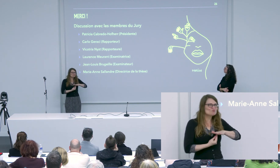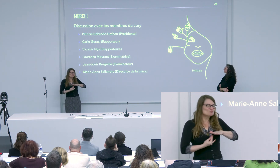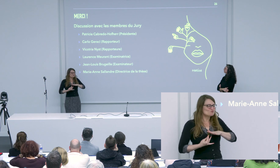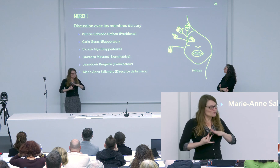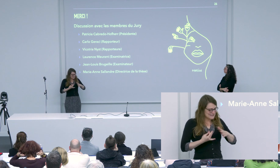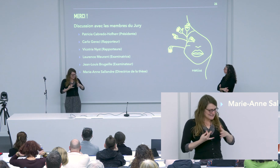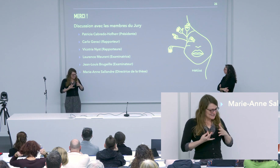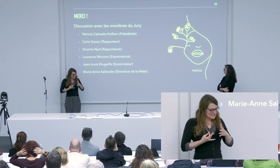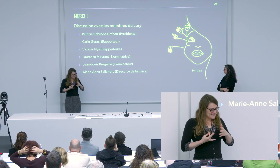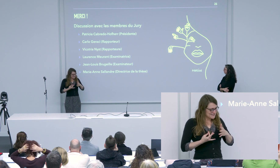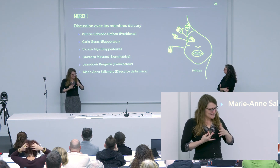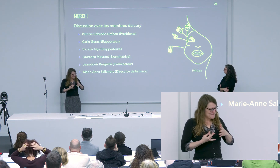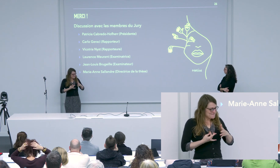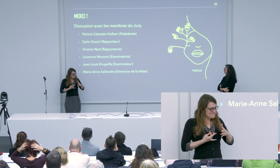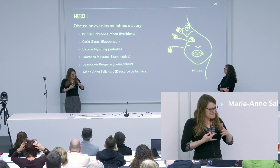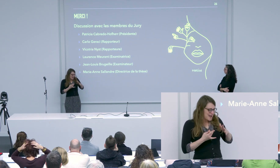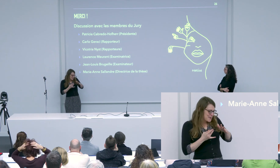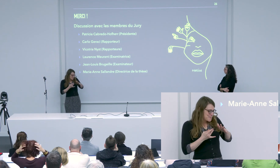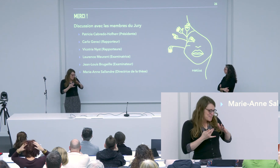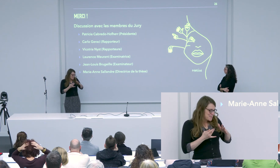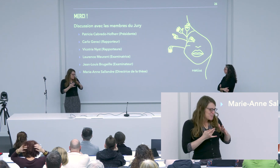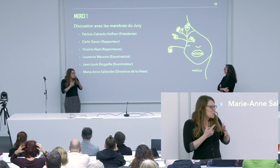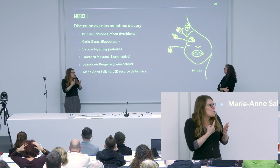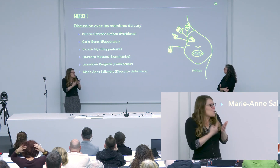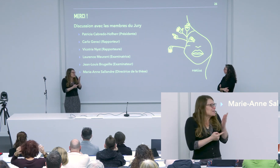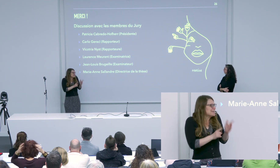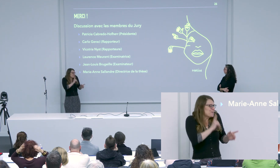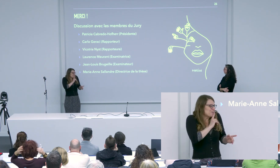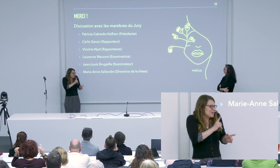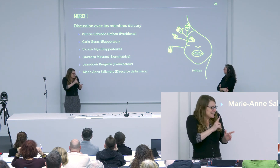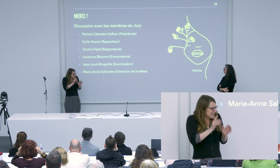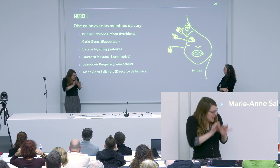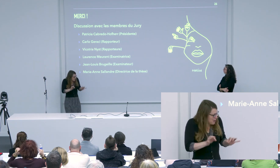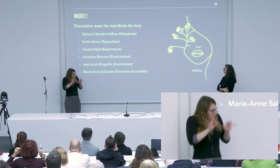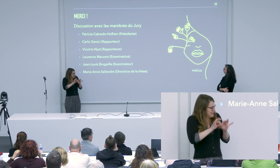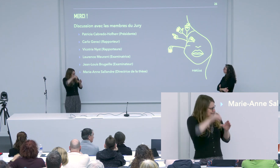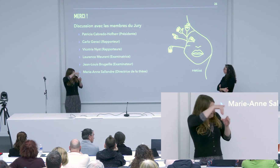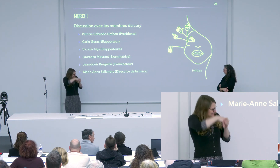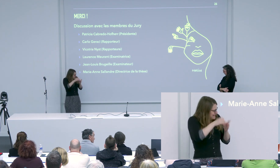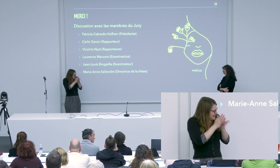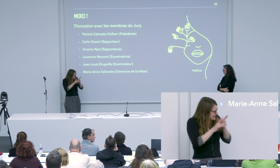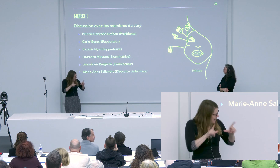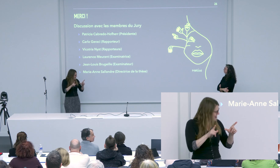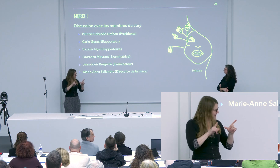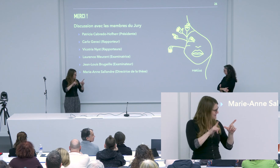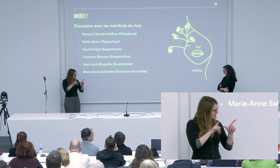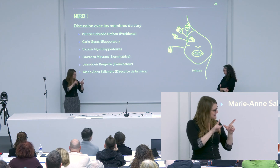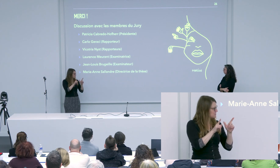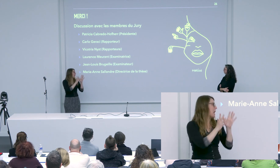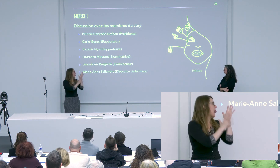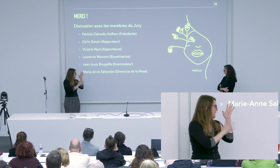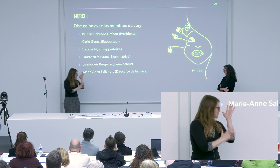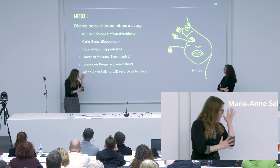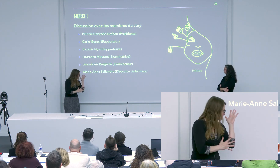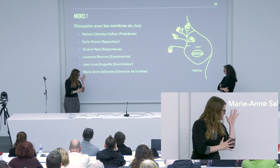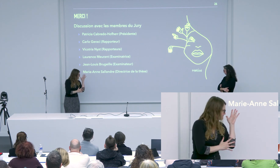suivre ton intuition, je dirais, ce que tu ressentais au fond de toi vis-à-vis de cette langue avec laquelle tu as grandi et c'était important pour toi de